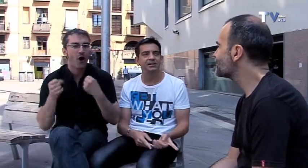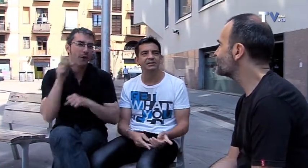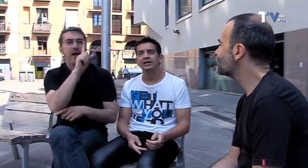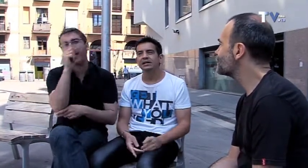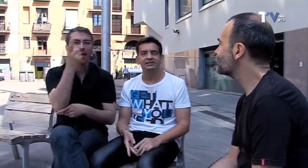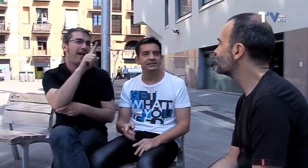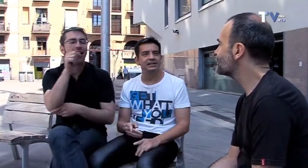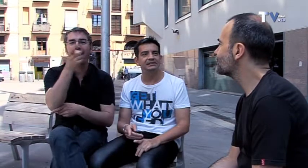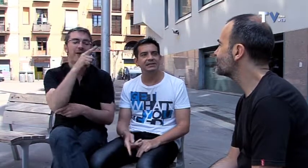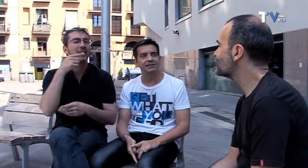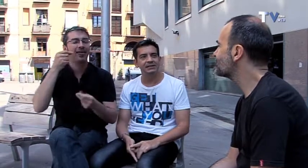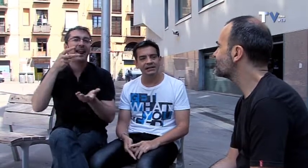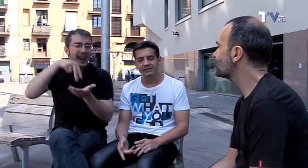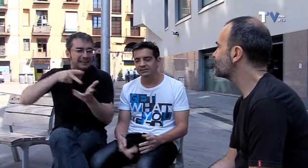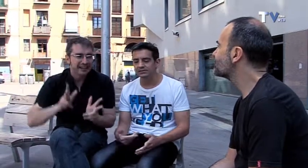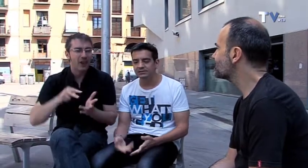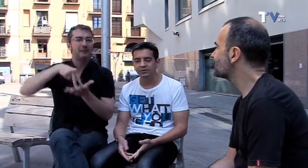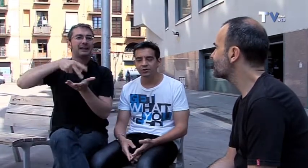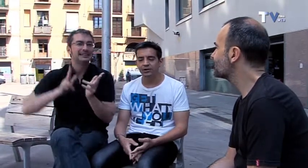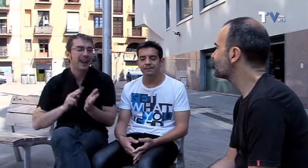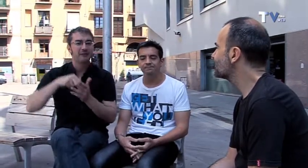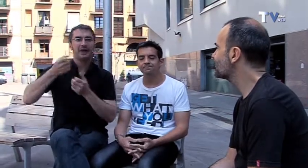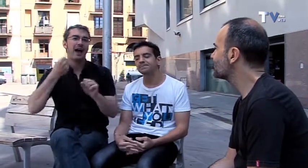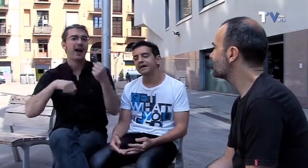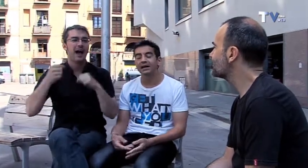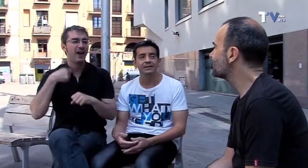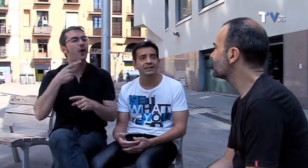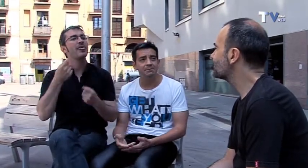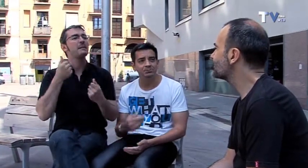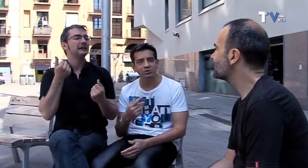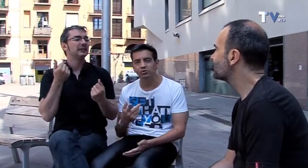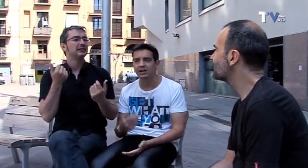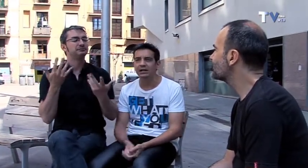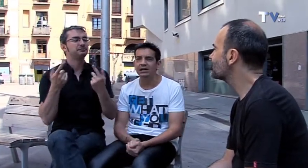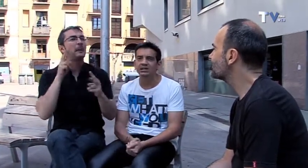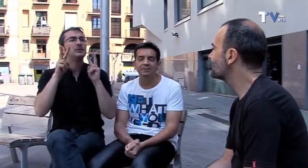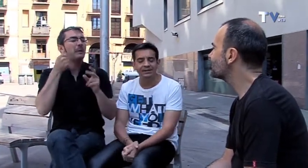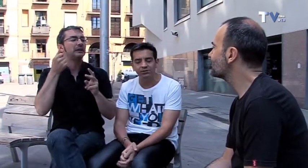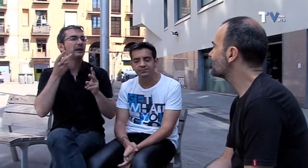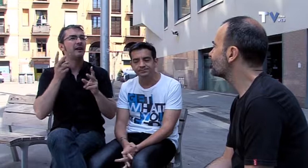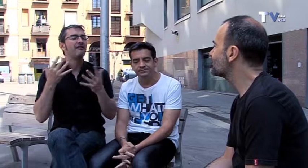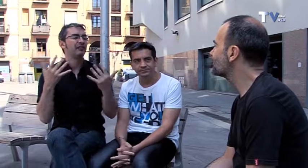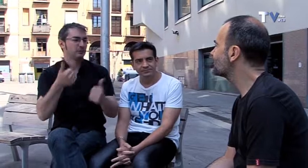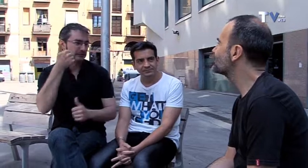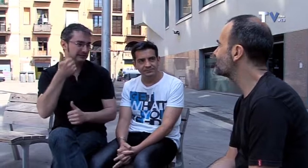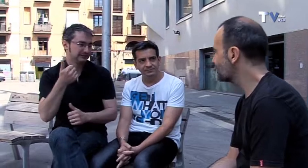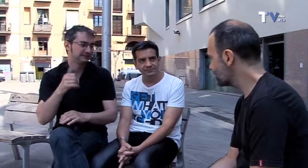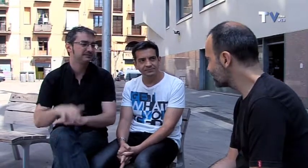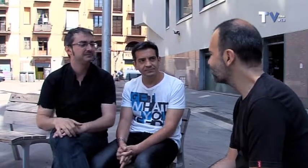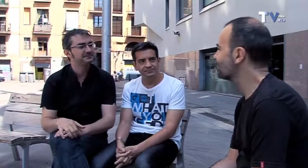puede resultar un poco aburrido, y es mejor que para el espectador que le veas cómo se mueven, que se sientan, se levantan... Creo